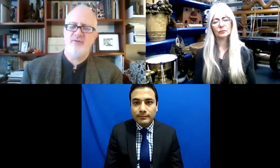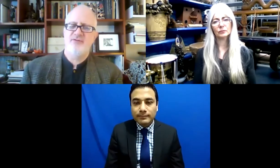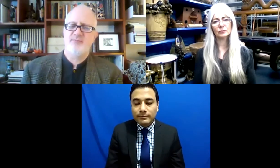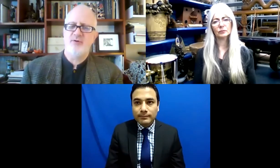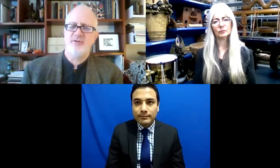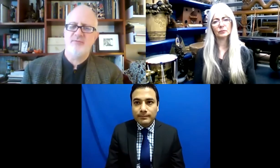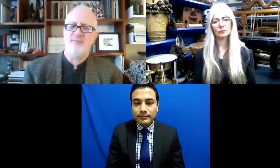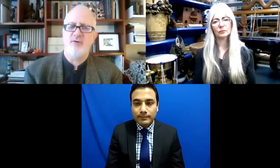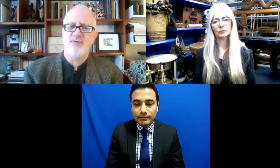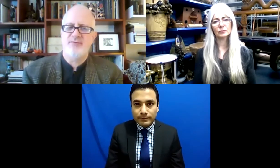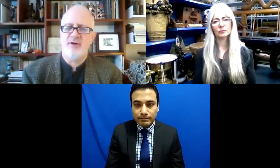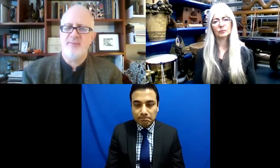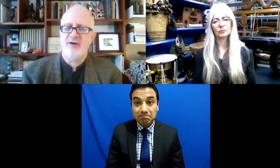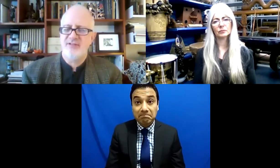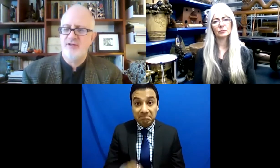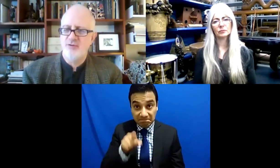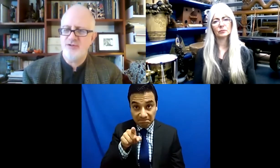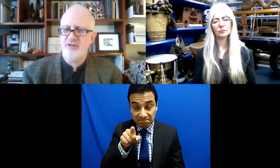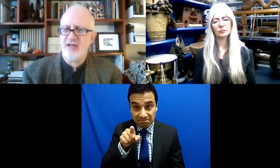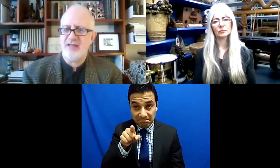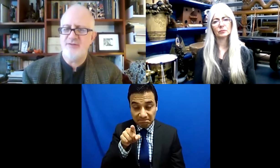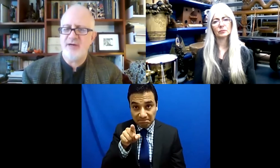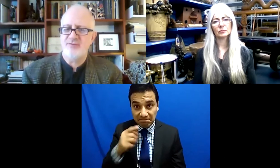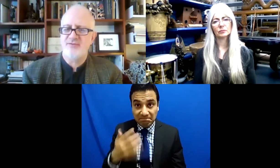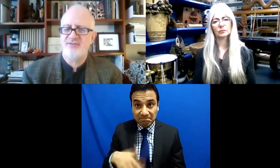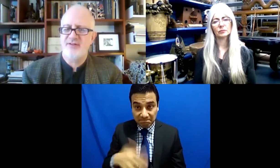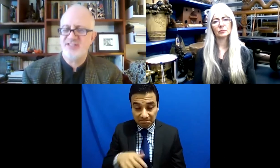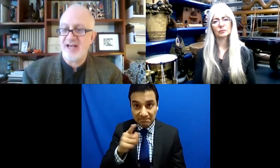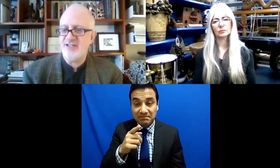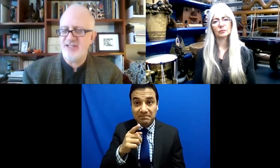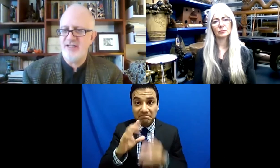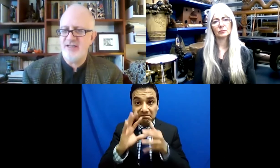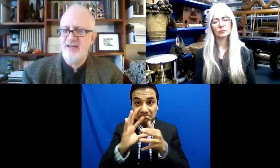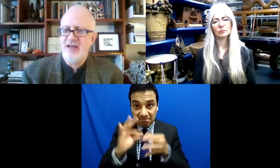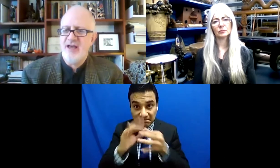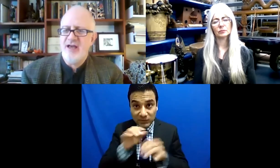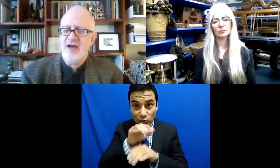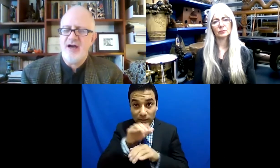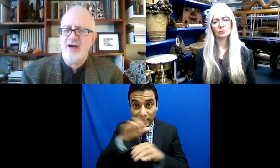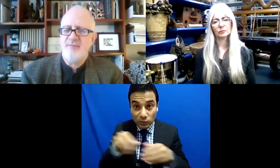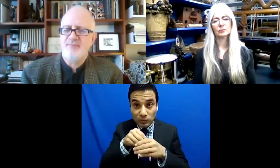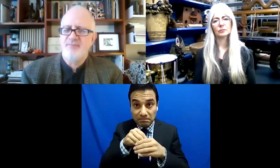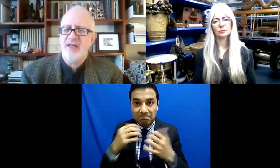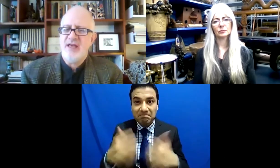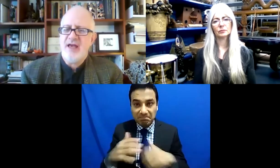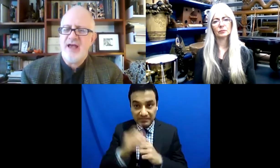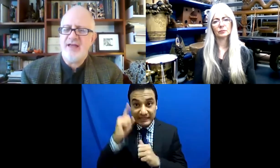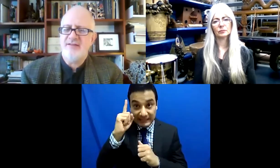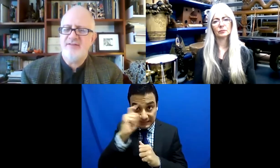Es fantástica la forma en que has hablado de la inclusión y de los retos.